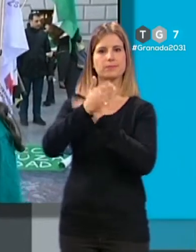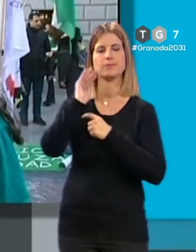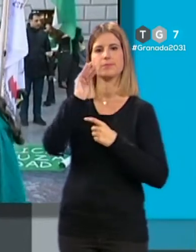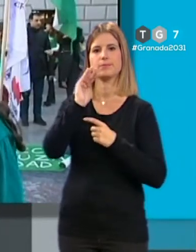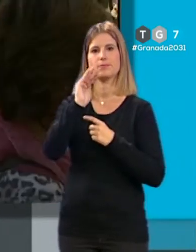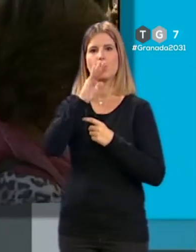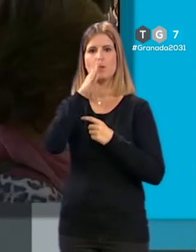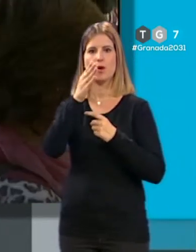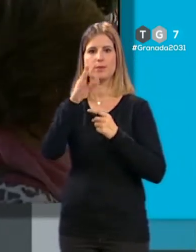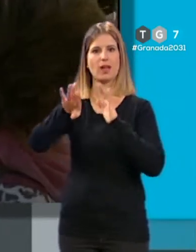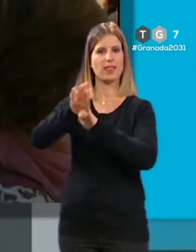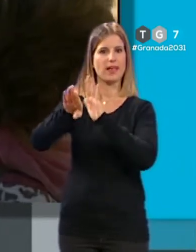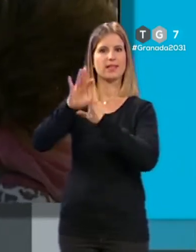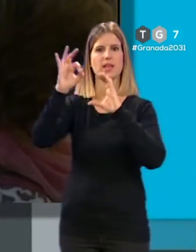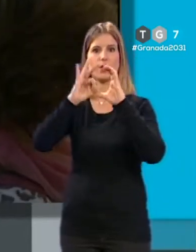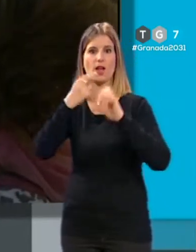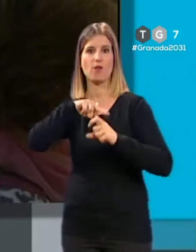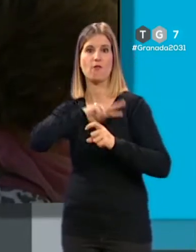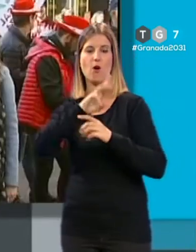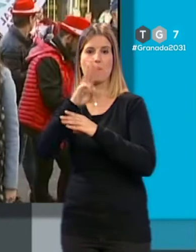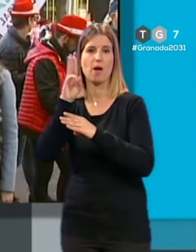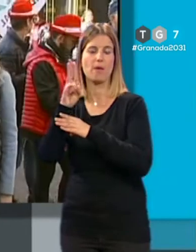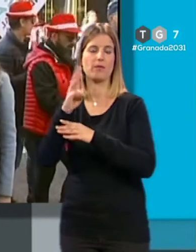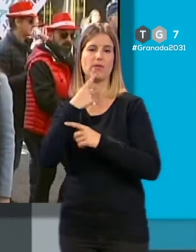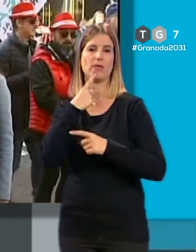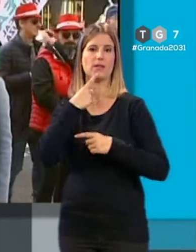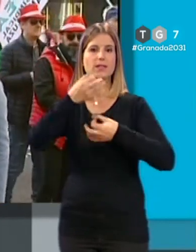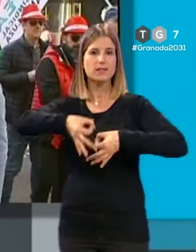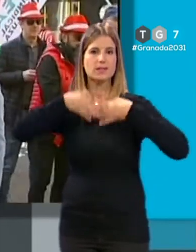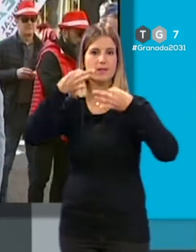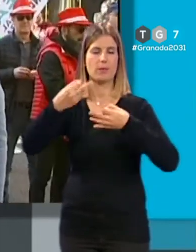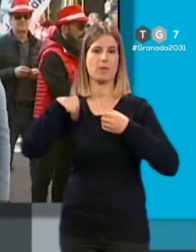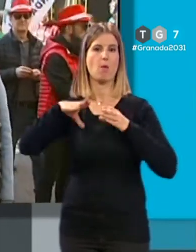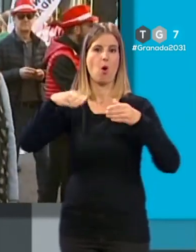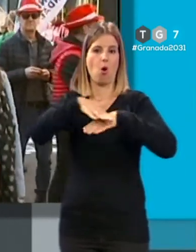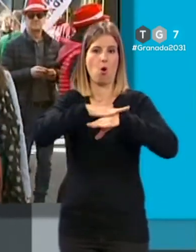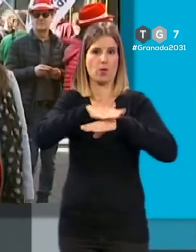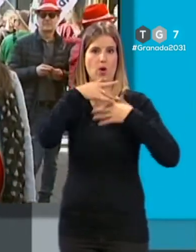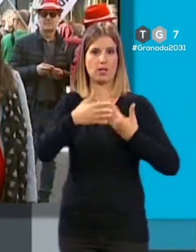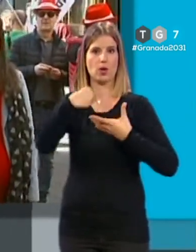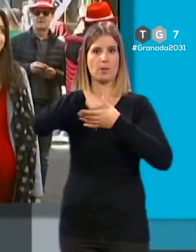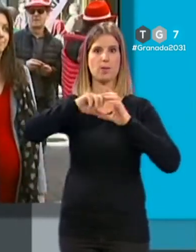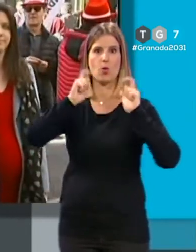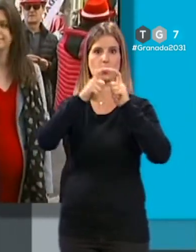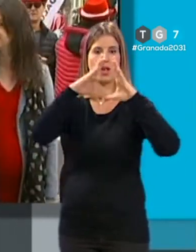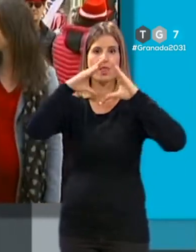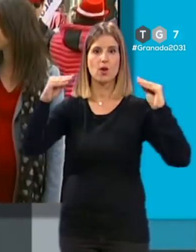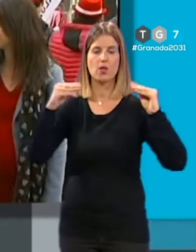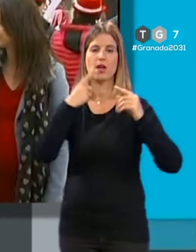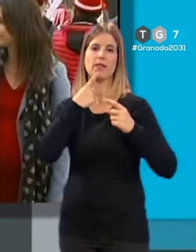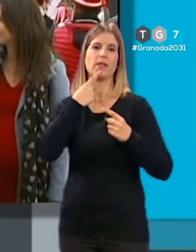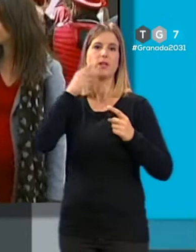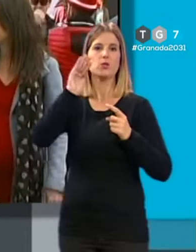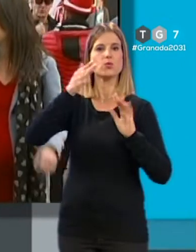por parte de las derechas de Ciudadanos Vox y PP que al final son el gobierno que tenemos aquí dentro de la Junta de Andalucía bajo el